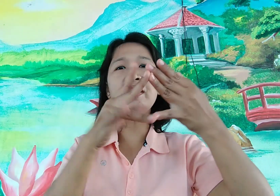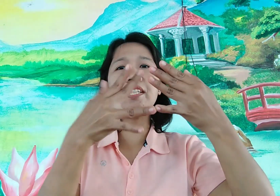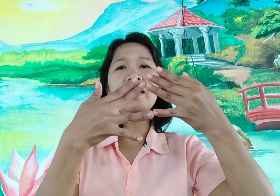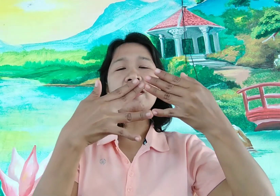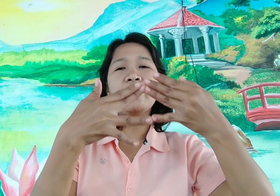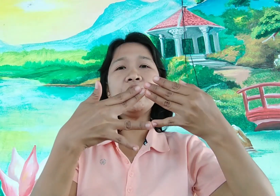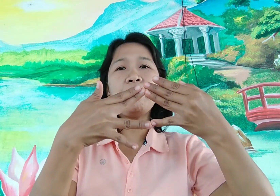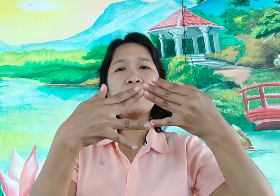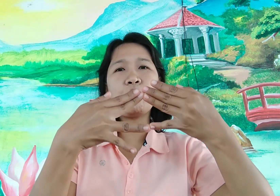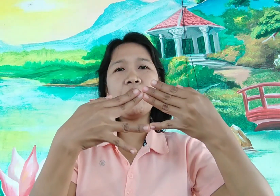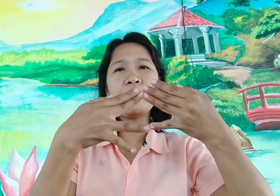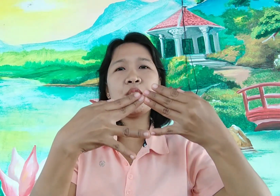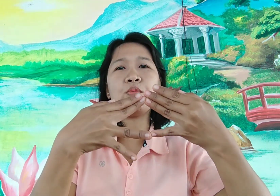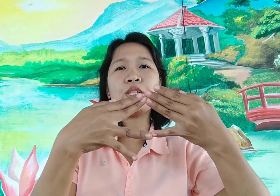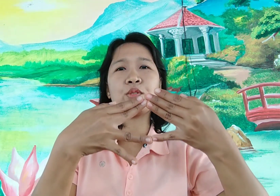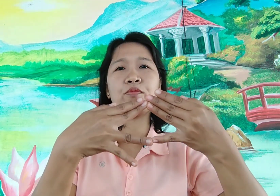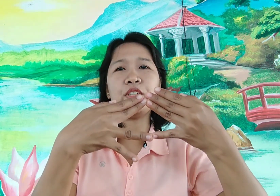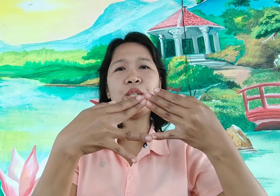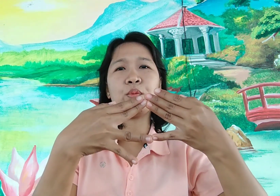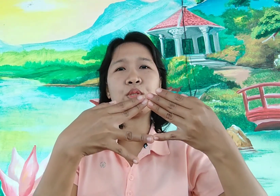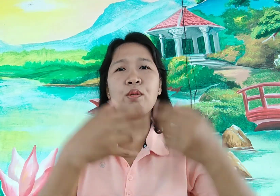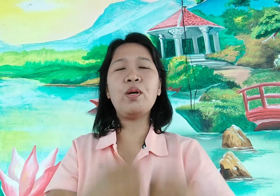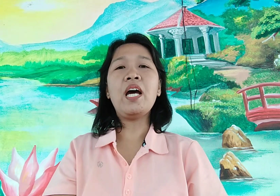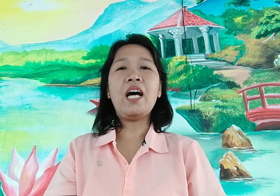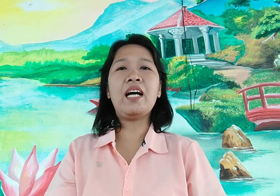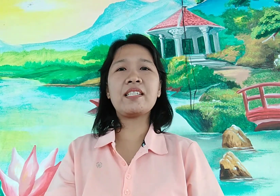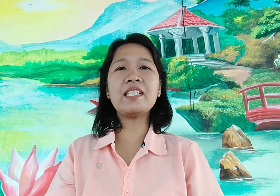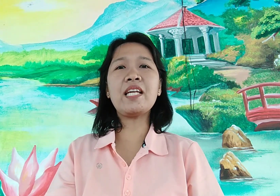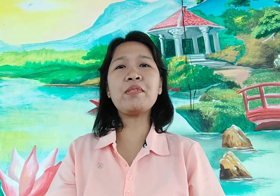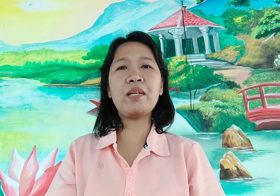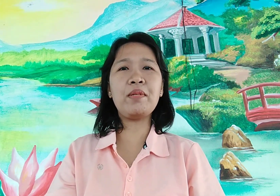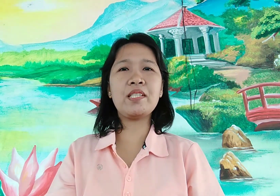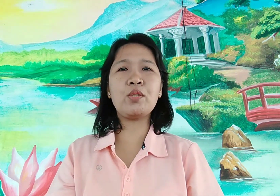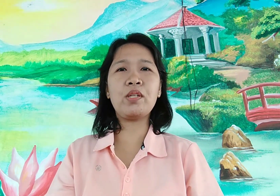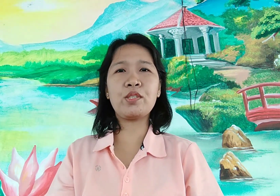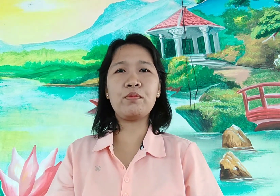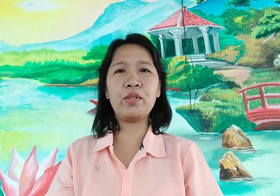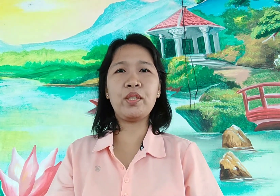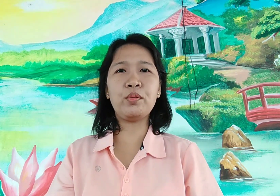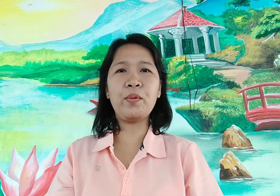30 30 plus 12 is equals to 42 so 6 times 7 is equals to 42